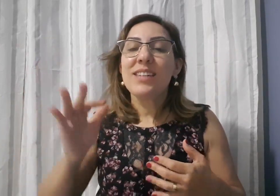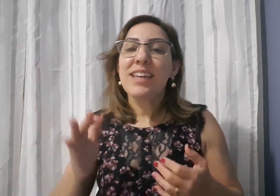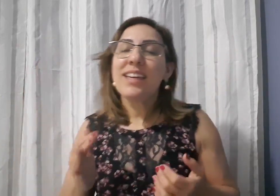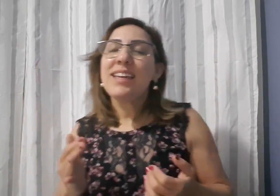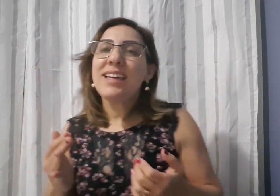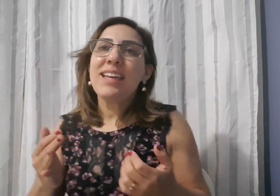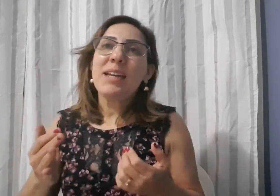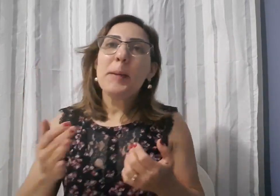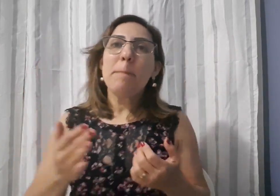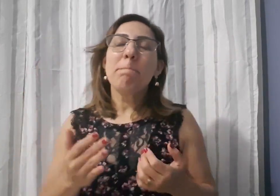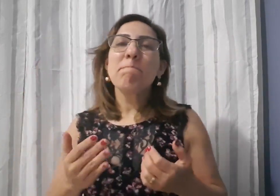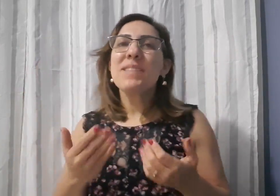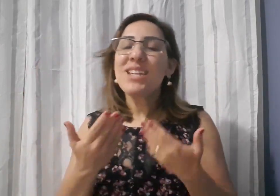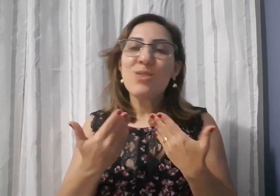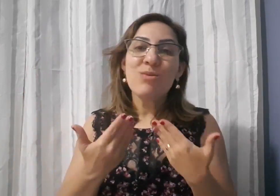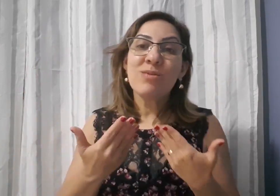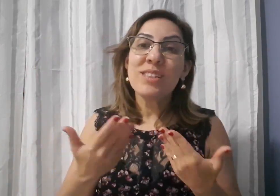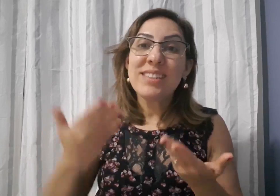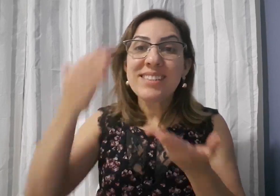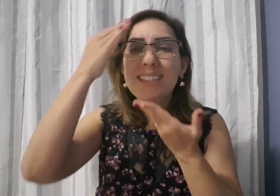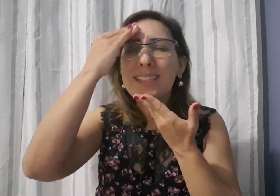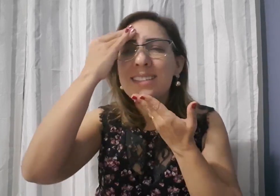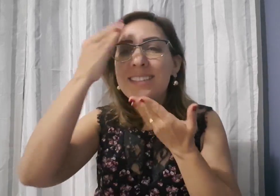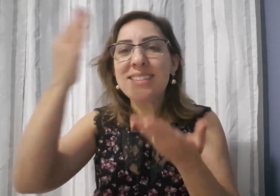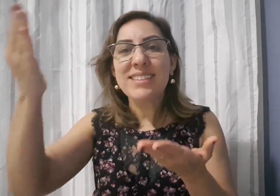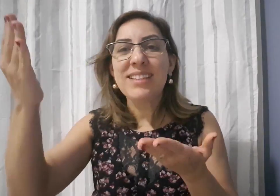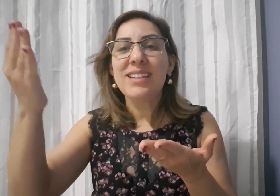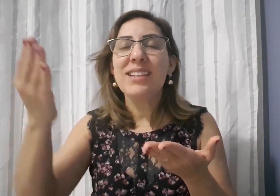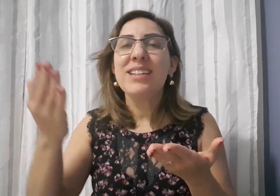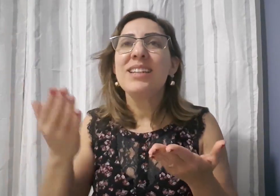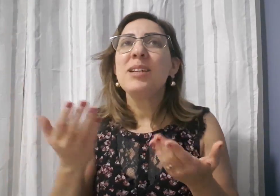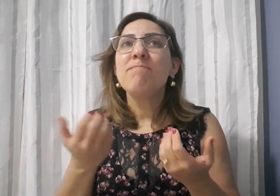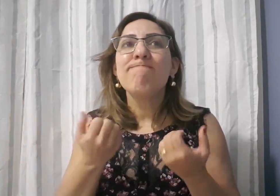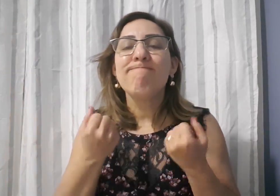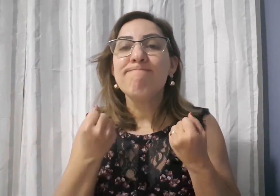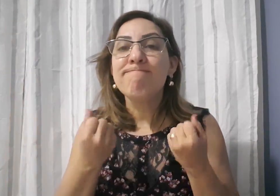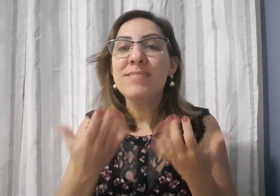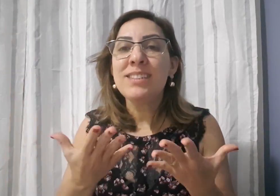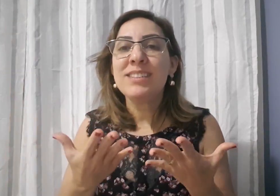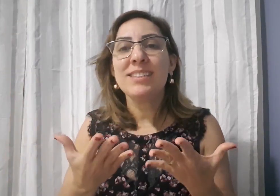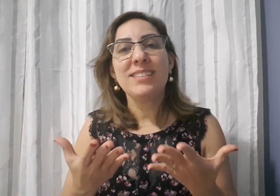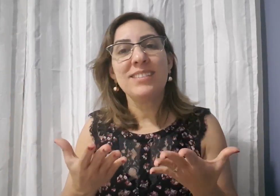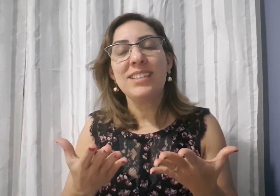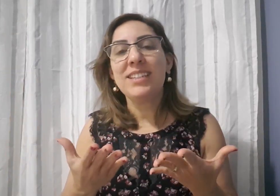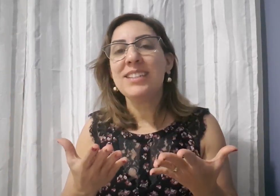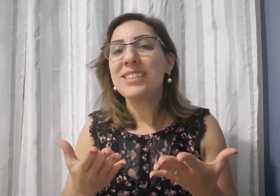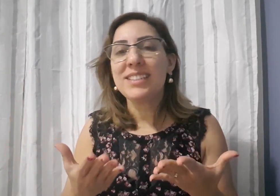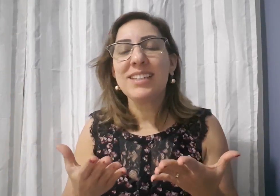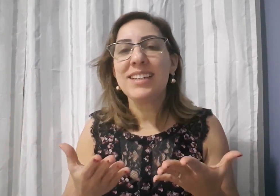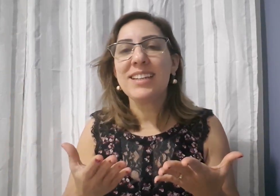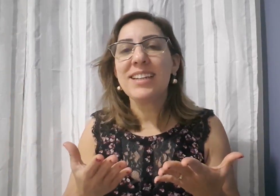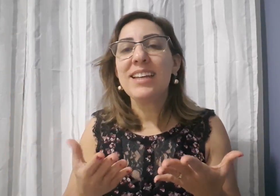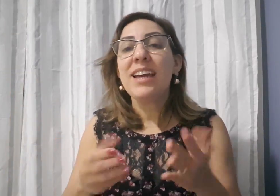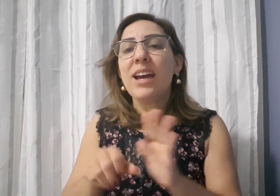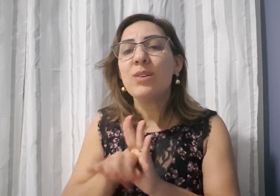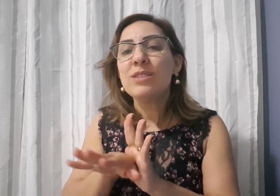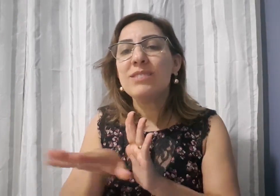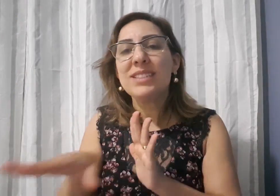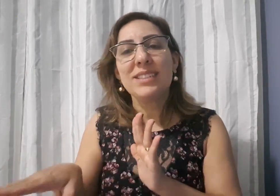Eu quero agradecer De verdade A Universidade da Libras Ao professor Madson